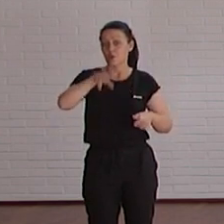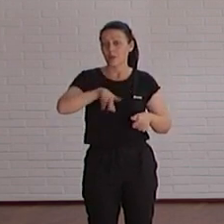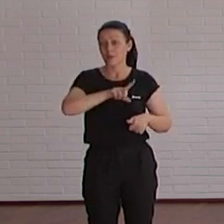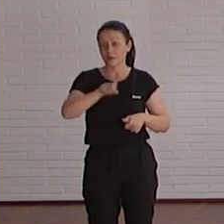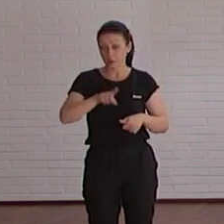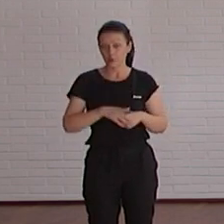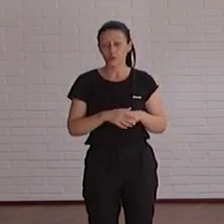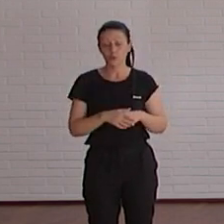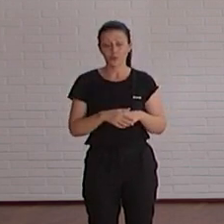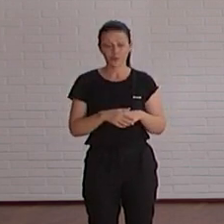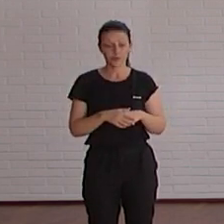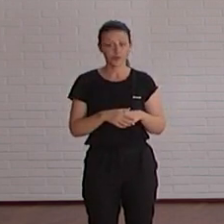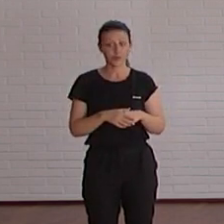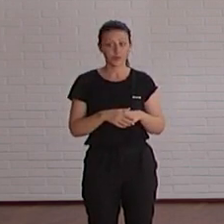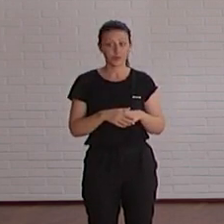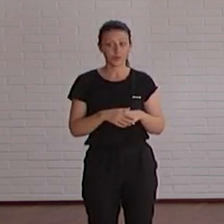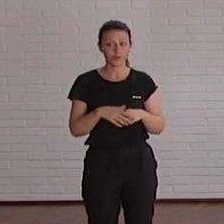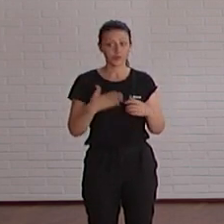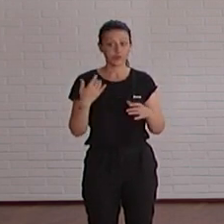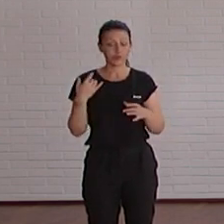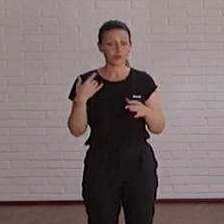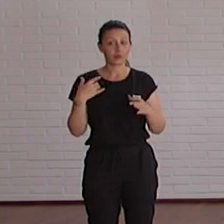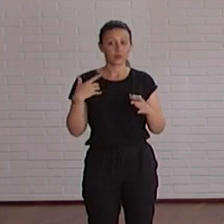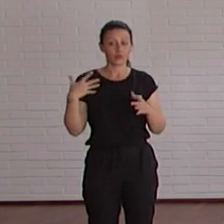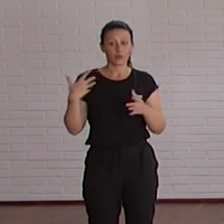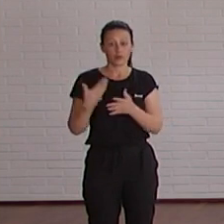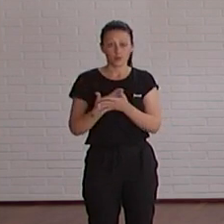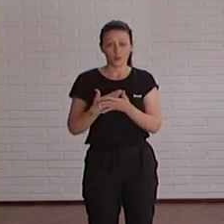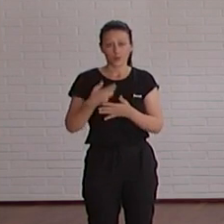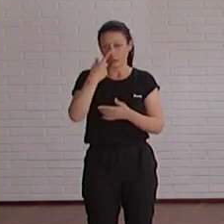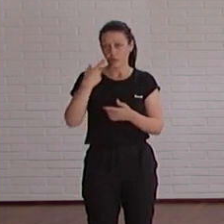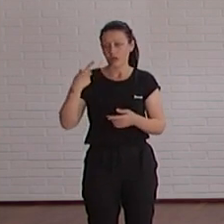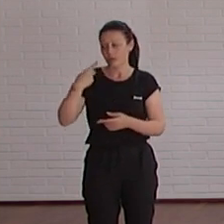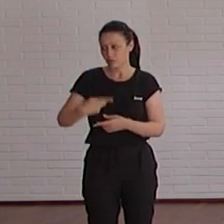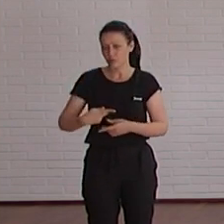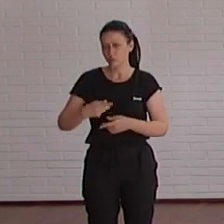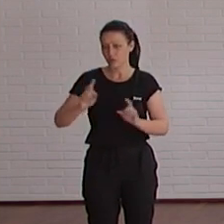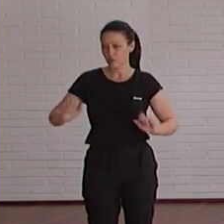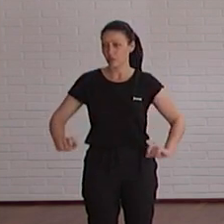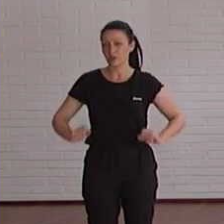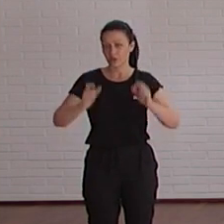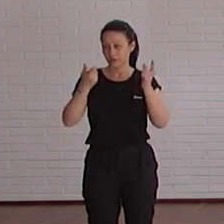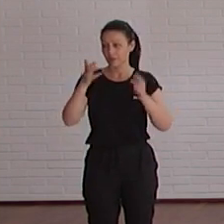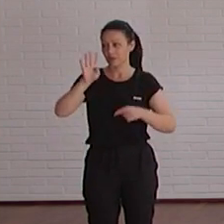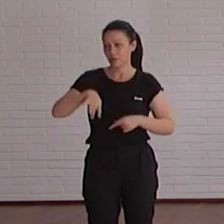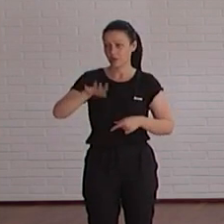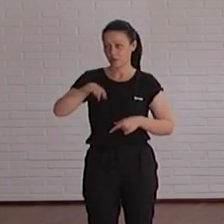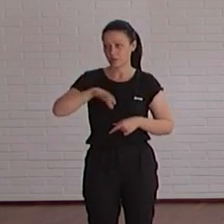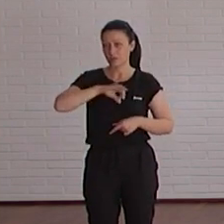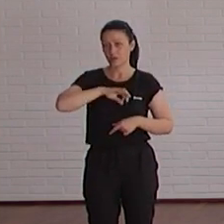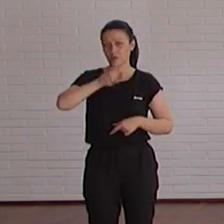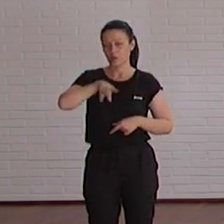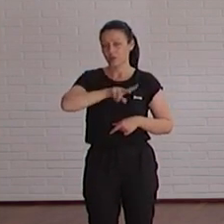y aunque lleva funcionando aproximadamente un año se lanzó de manera oficial hace cuatro meses en enero de